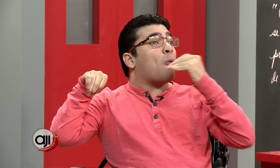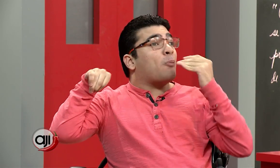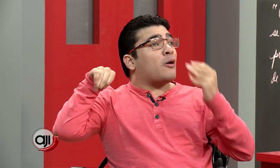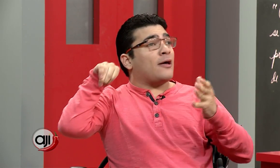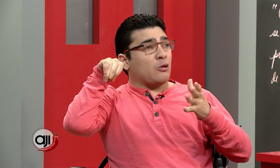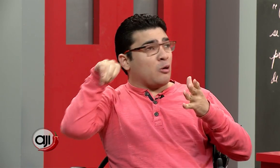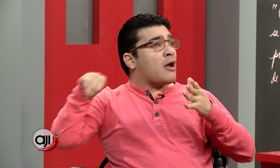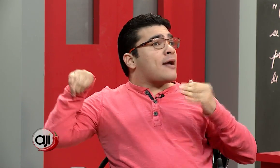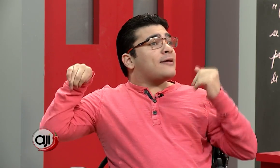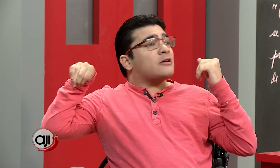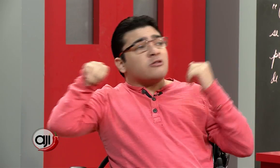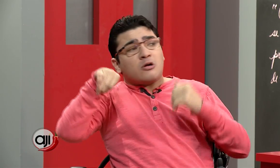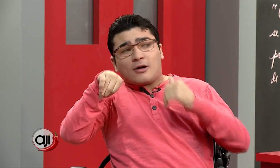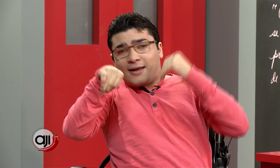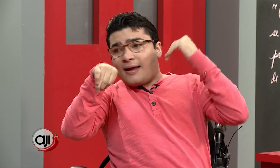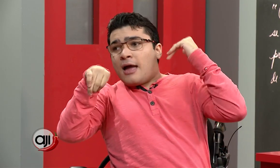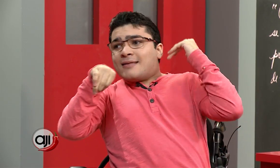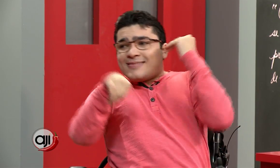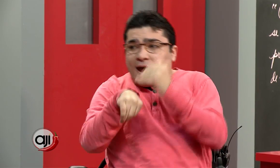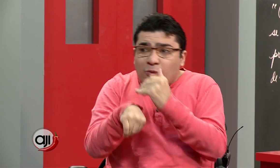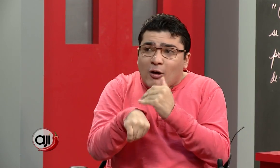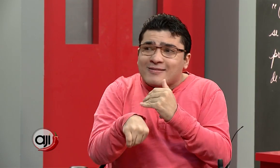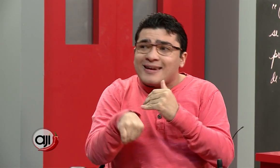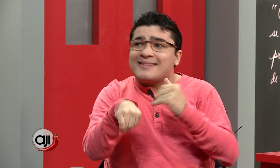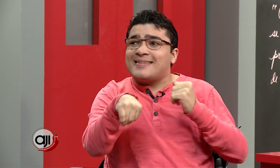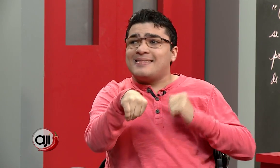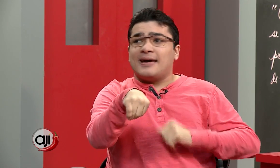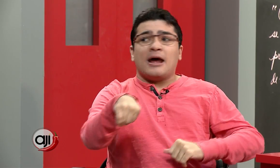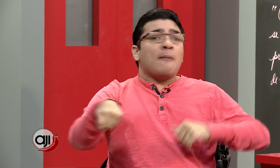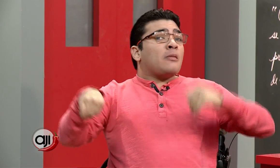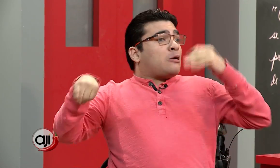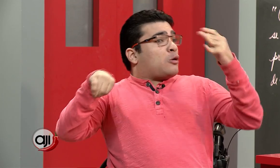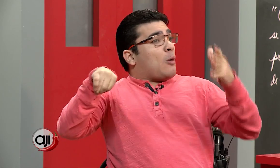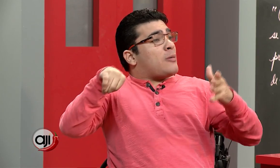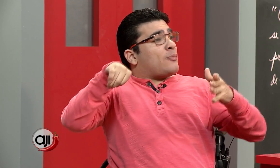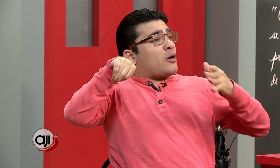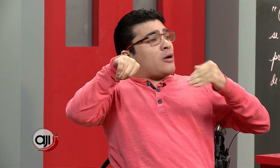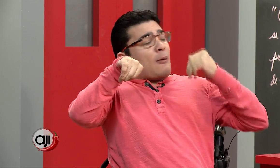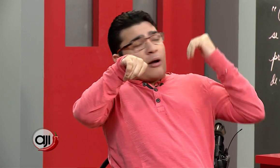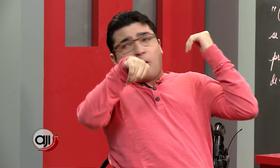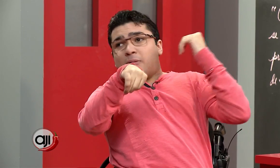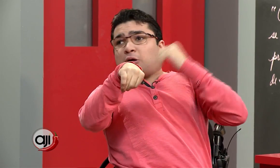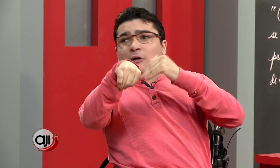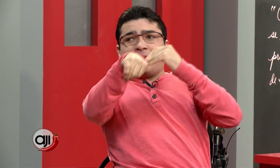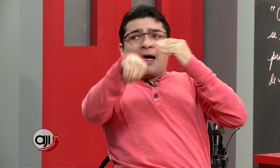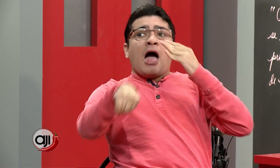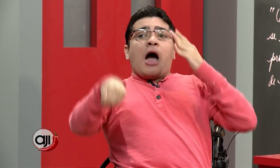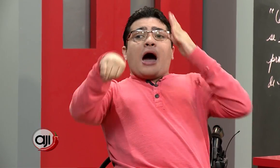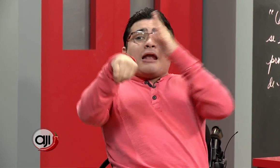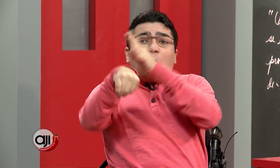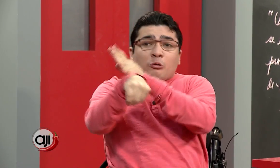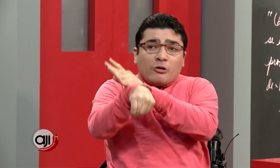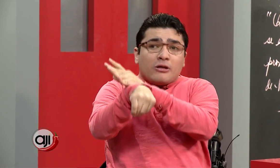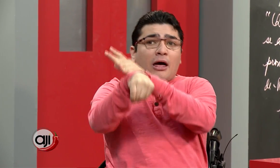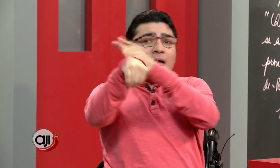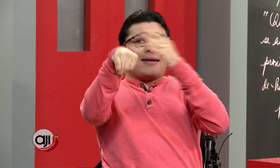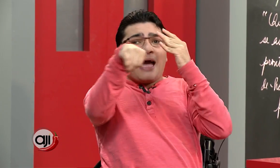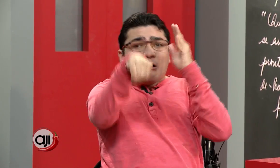puedo. Y eso es lo que trato de hacer entender con mis programas, con mis cosas, a las autoridades. Que hay